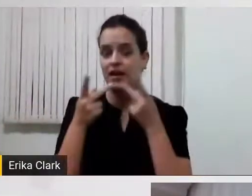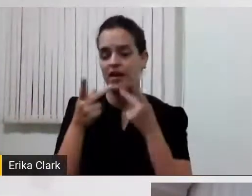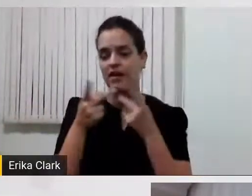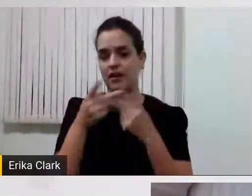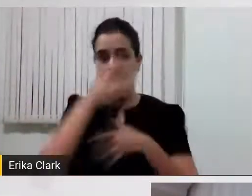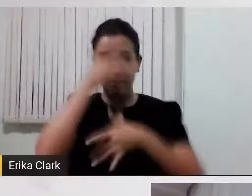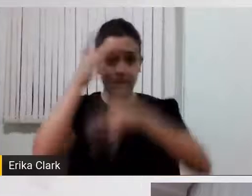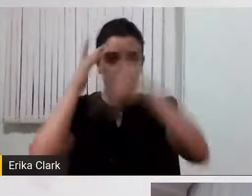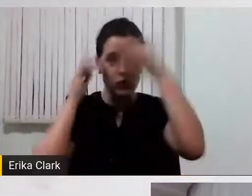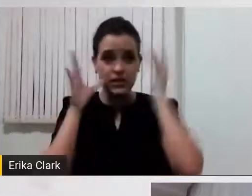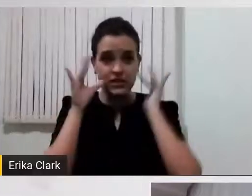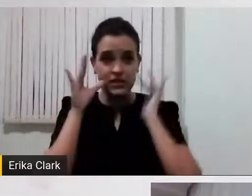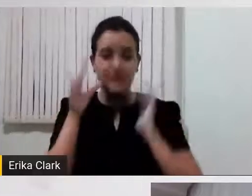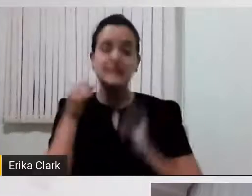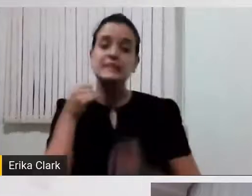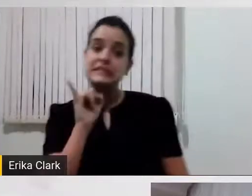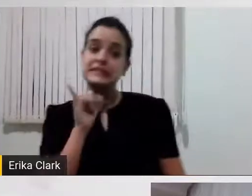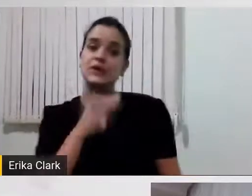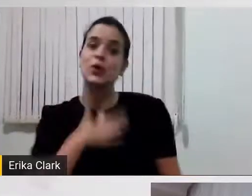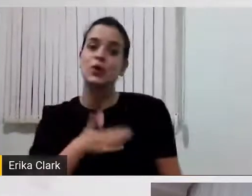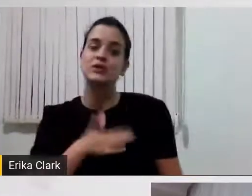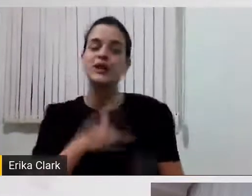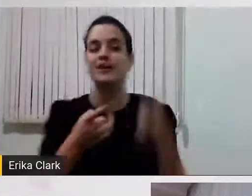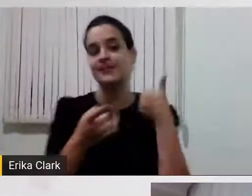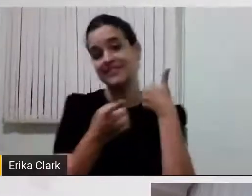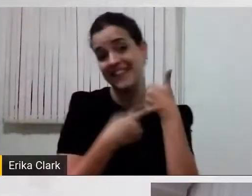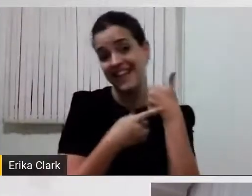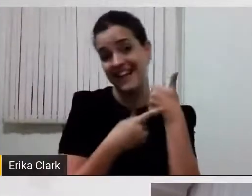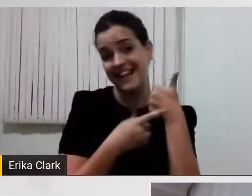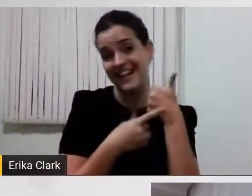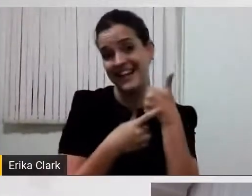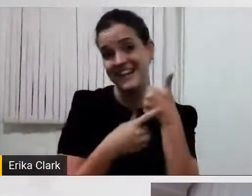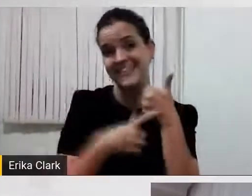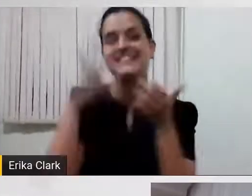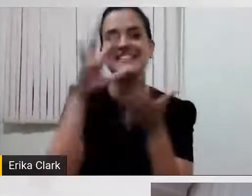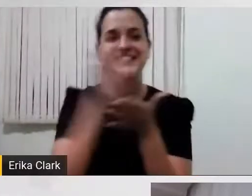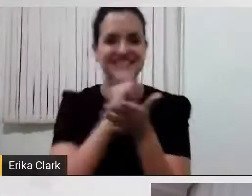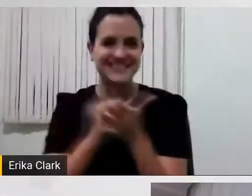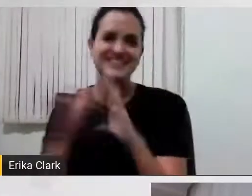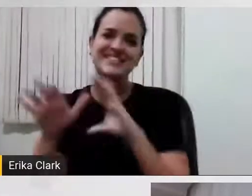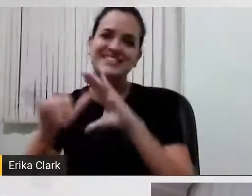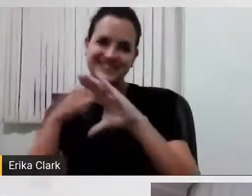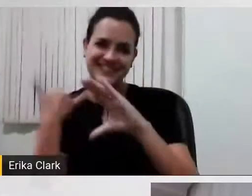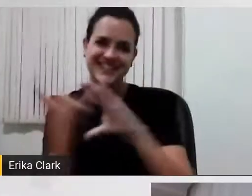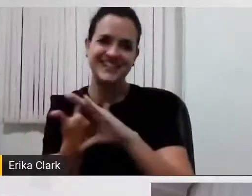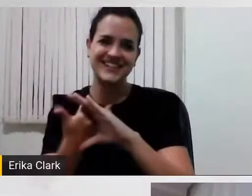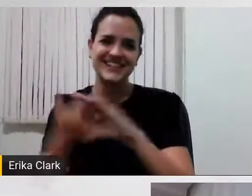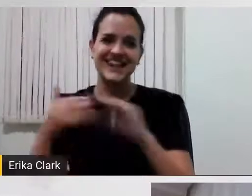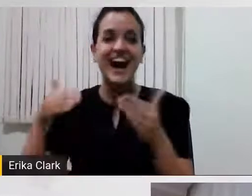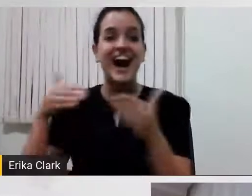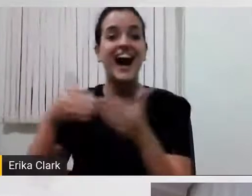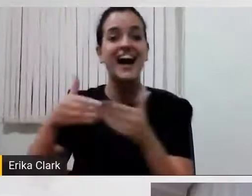gostaram, deem um like, inscrevam-se no canal e até o próximo vídeo, se Deus quiser.